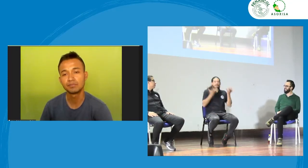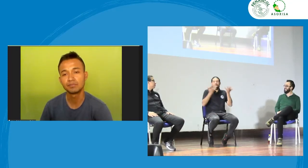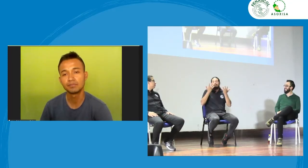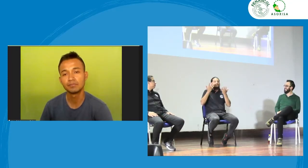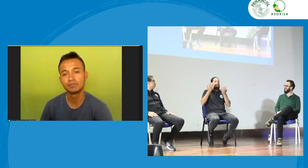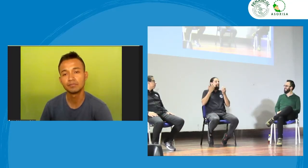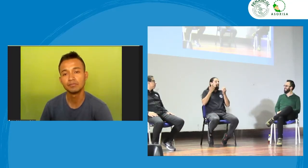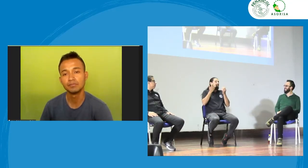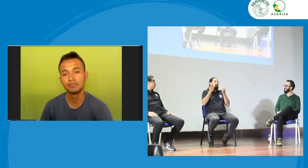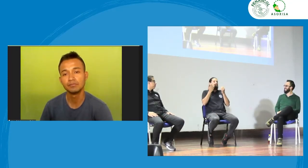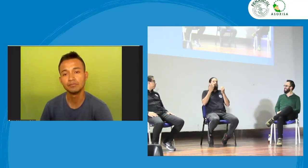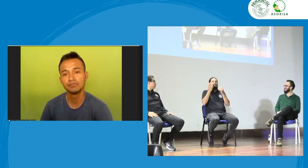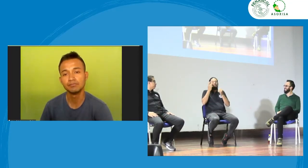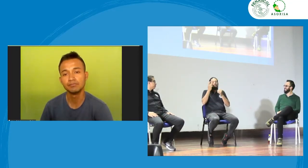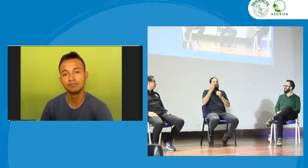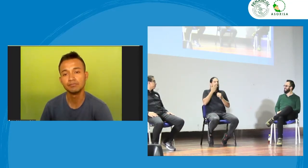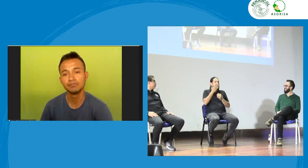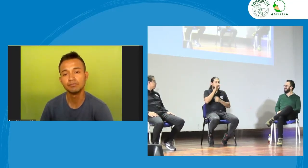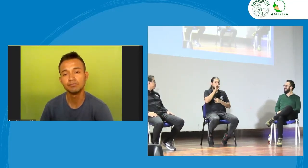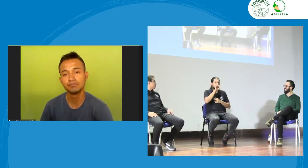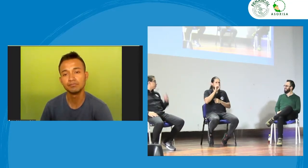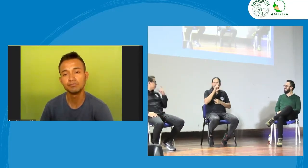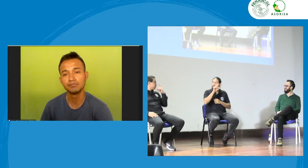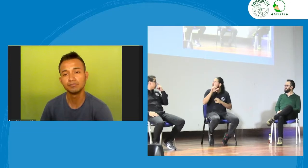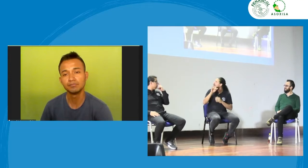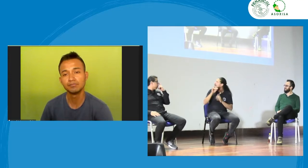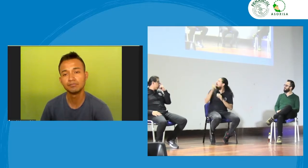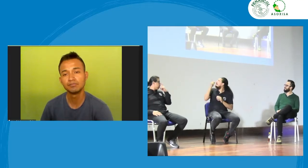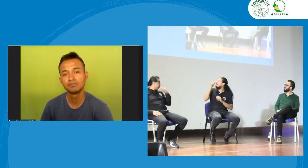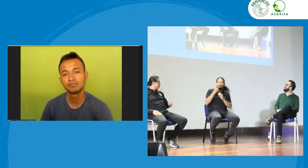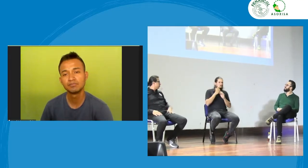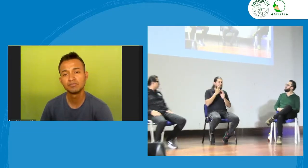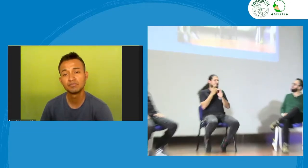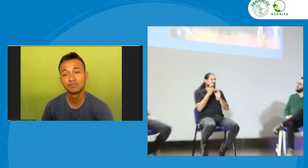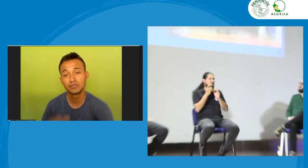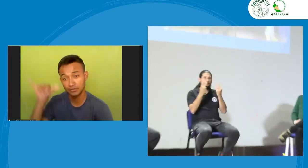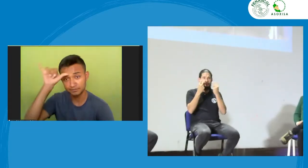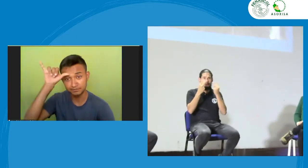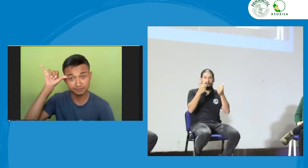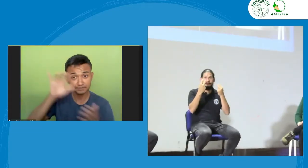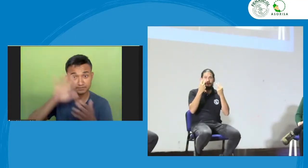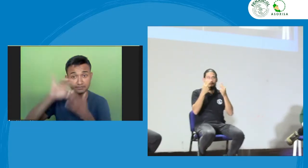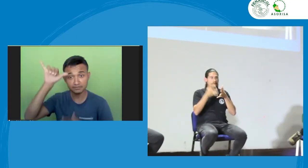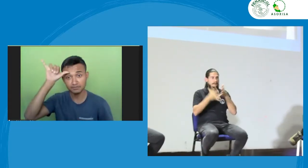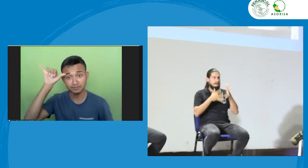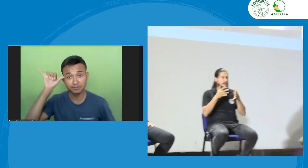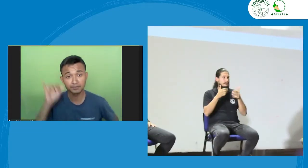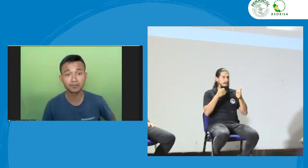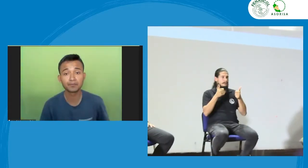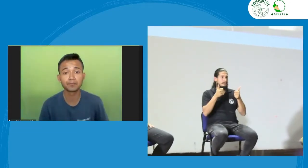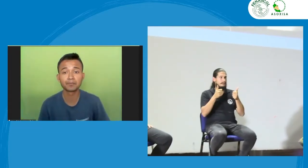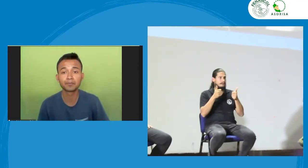¿quién quisiera responder? ¿quién quisiera responder? bueno ¿me ven?